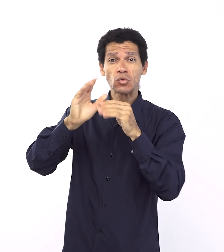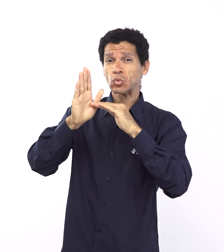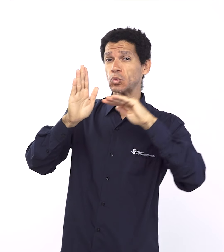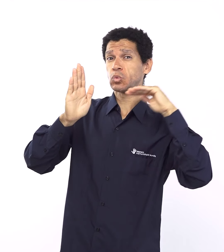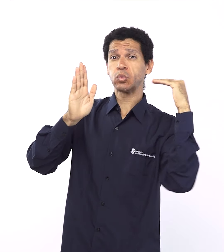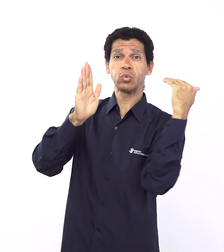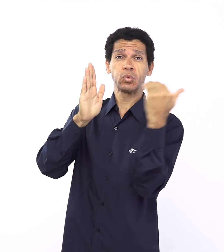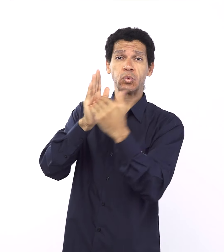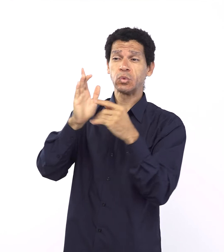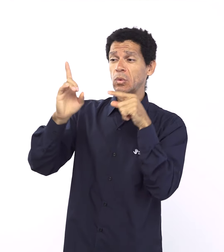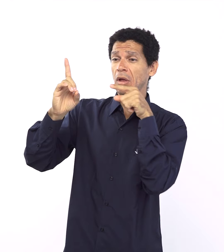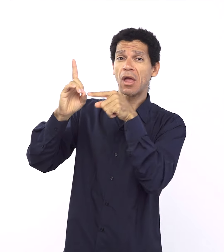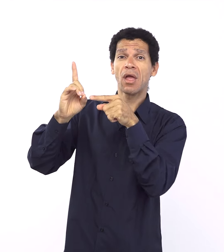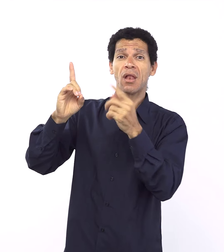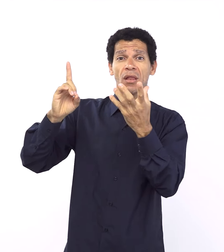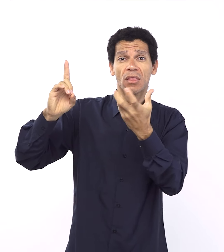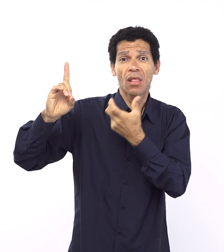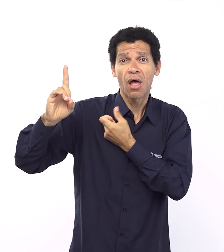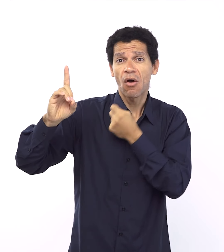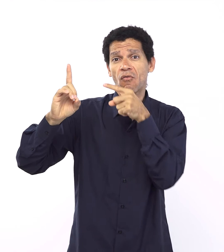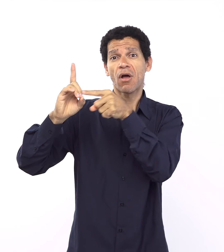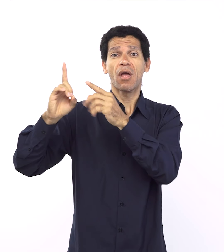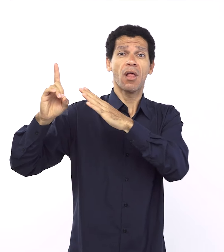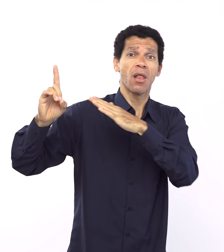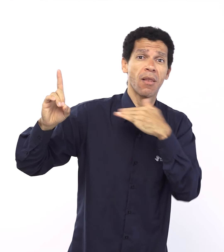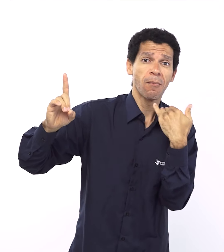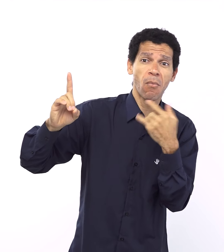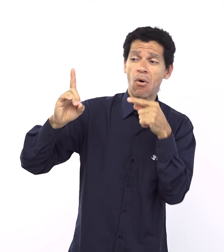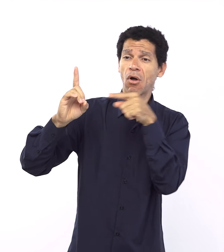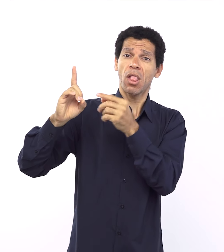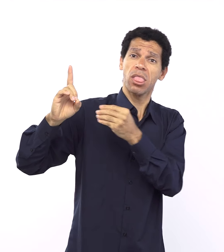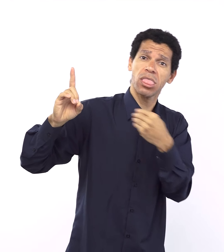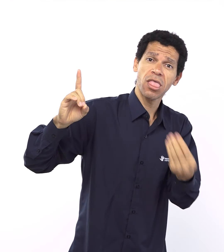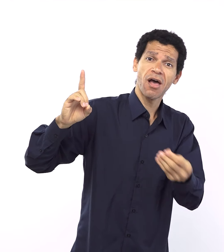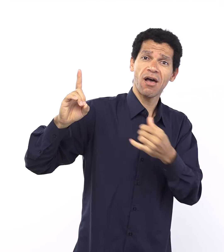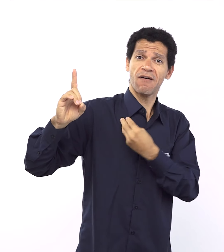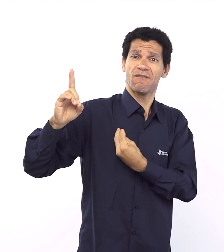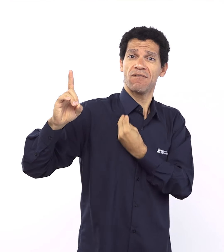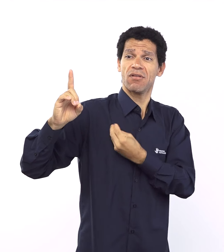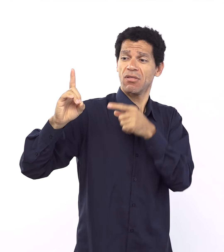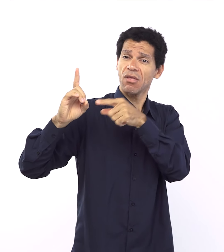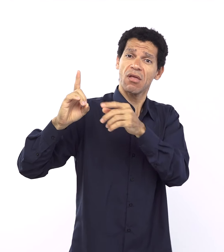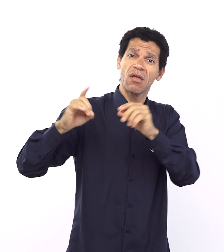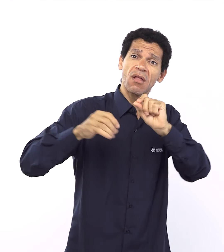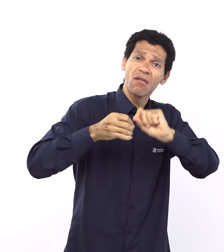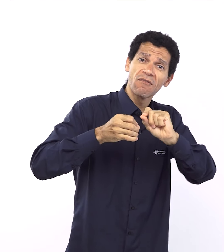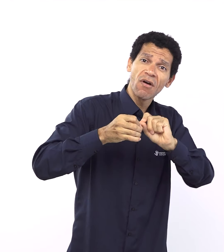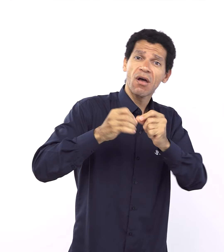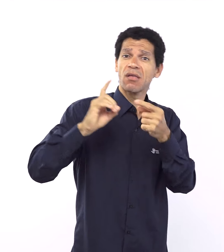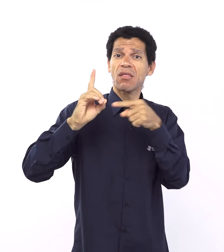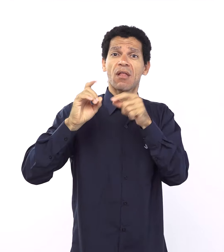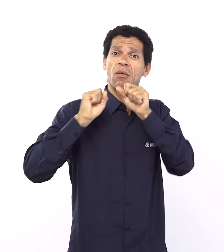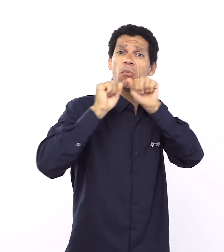Exatamente. Então, não faz sentido, né? Um Deus que... E eu gosto bastante dessa ideia que é um Deus